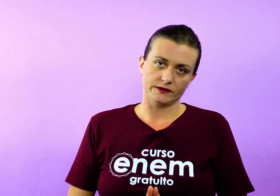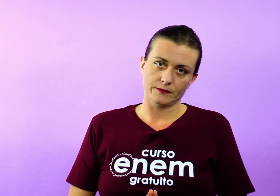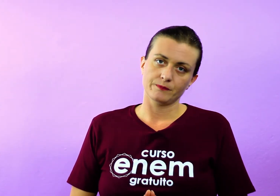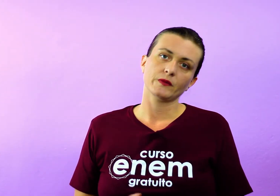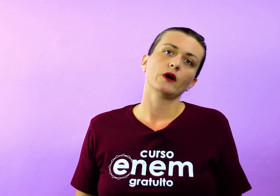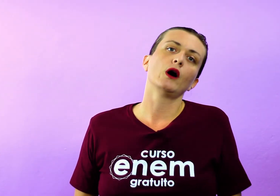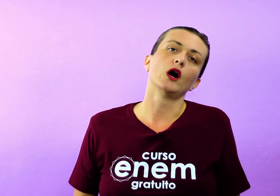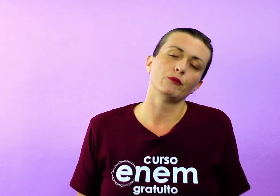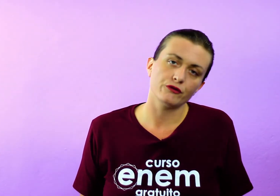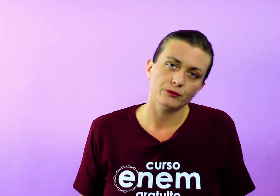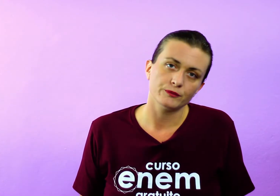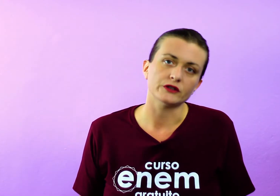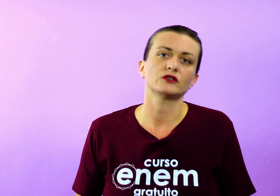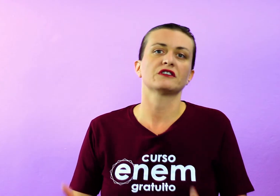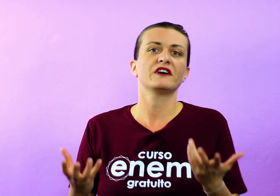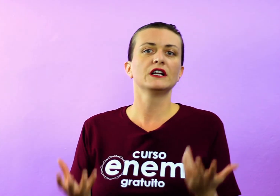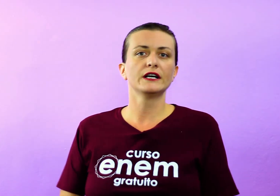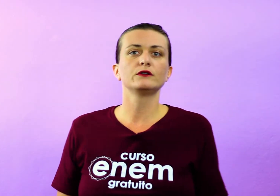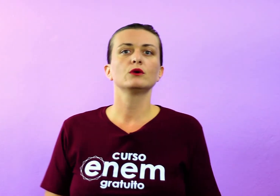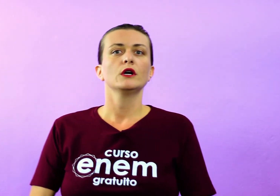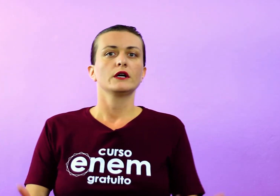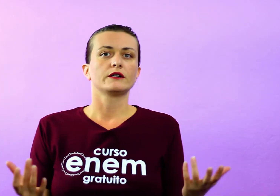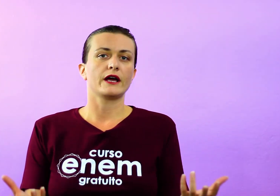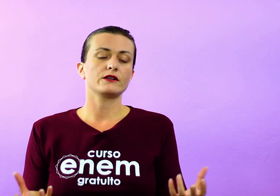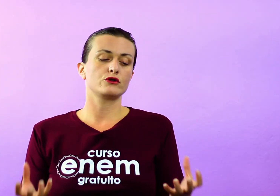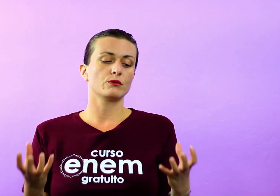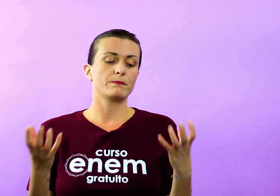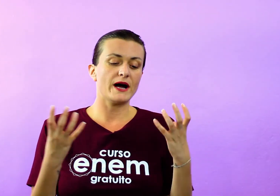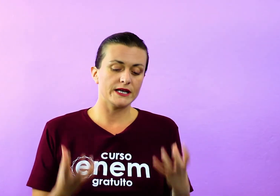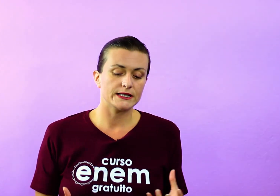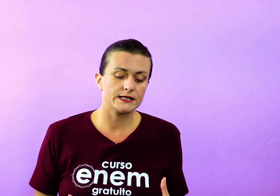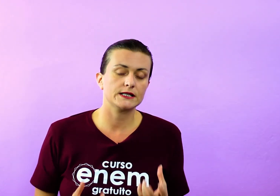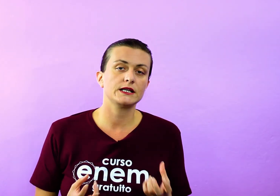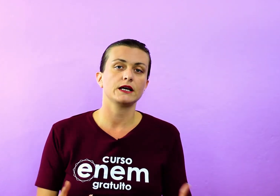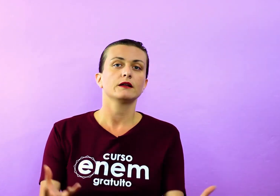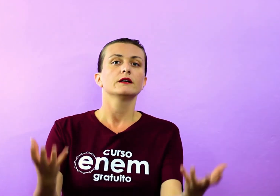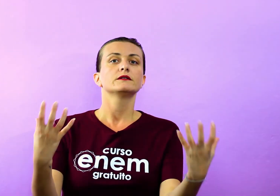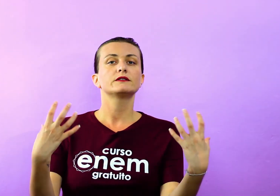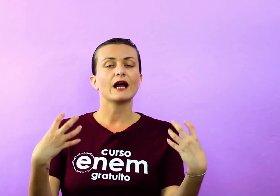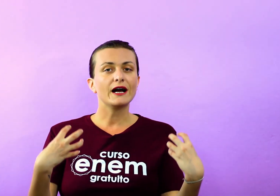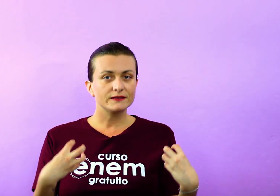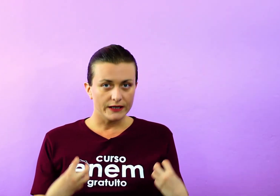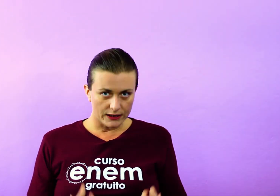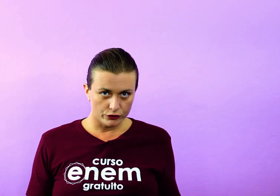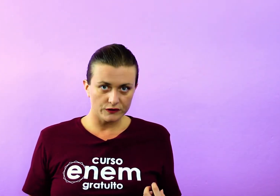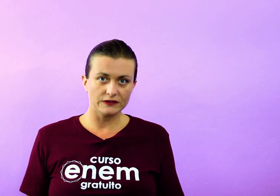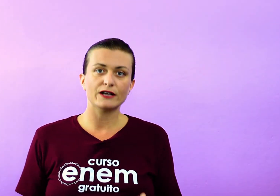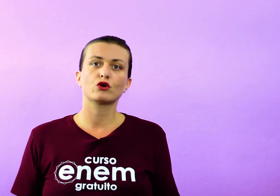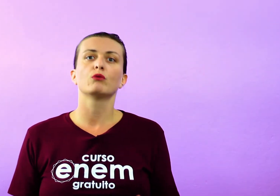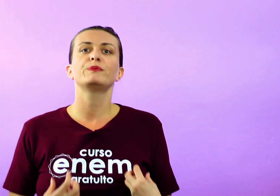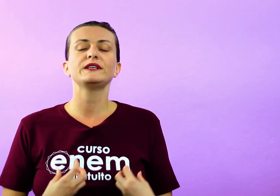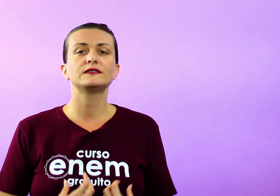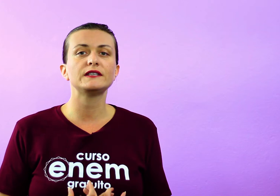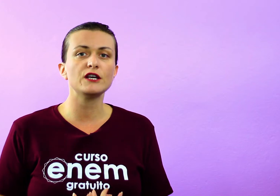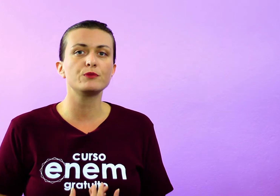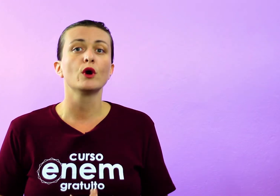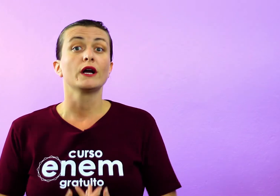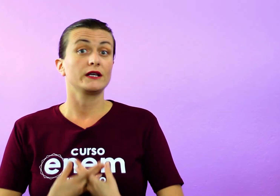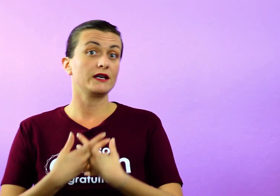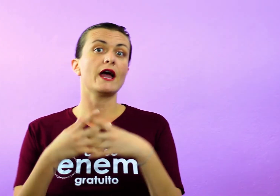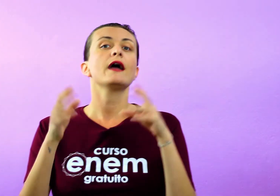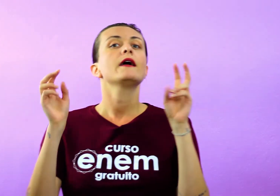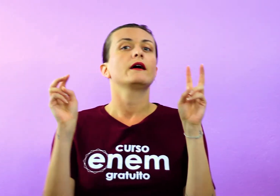religiosa. Óbvio, a gente está falando de um país que traz a religiosidade como princípio,